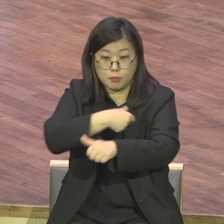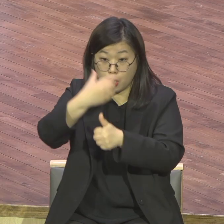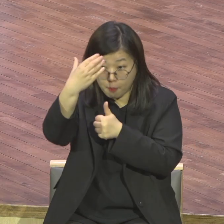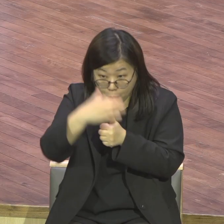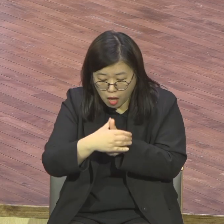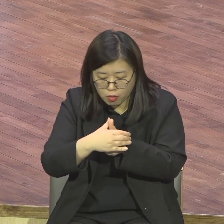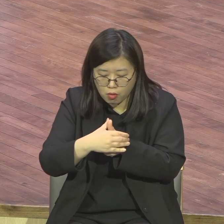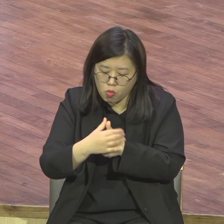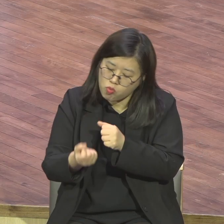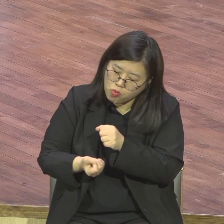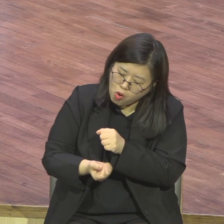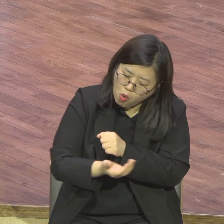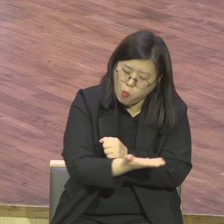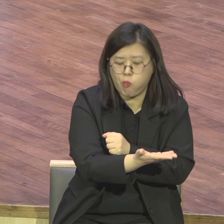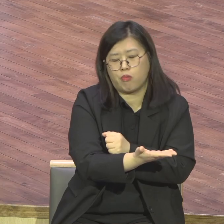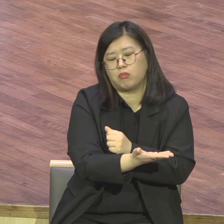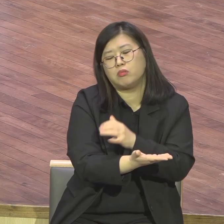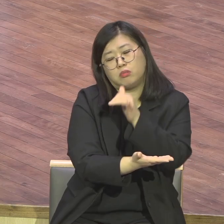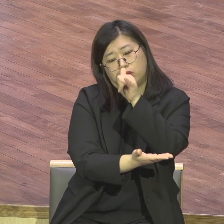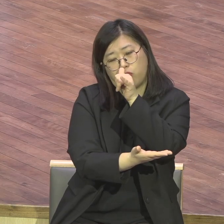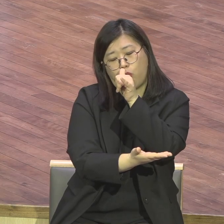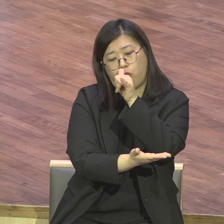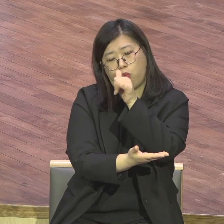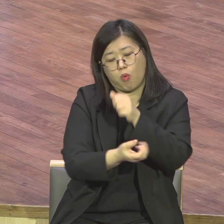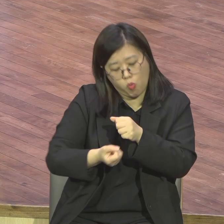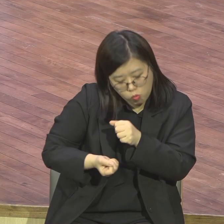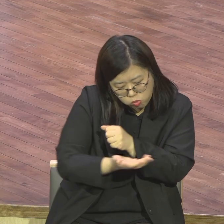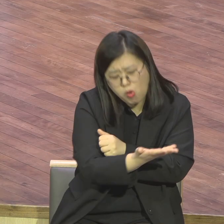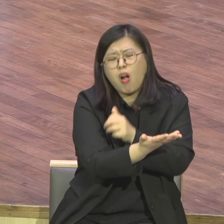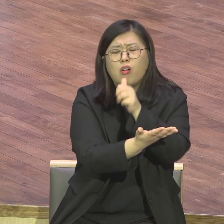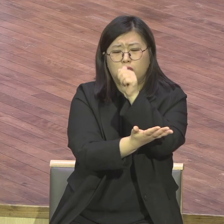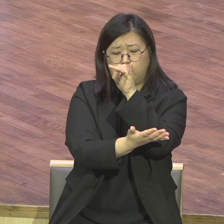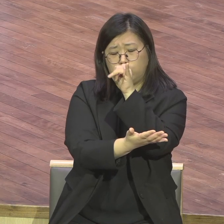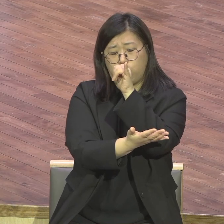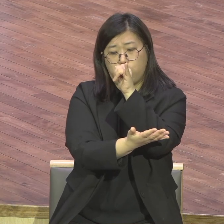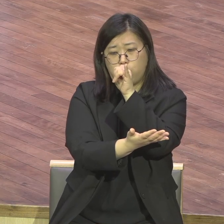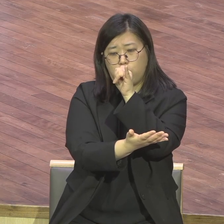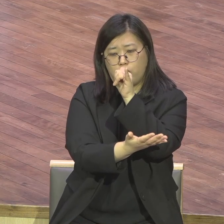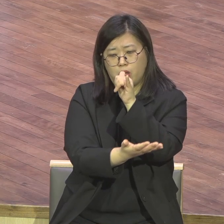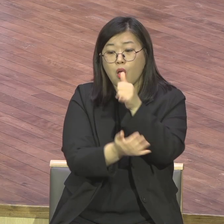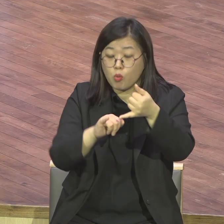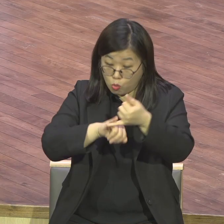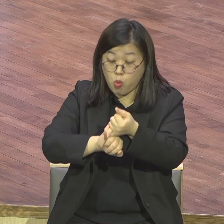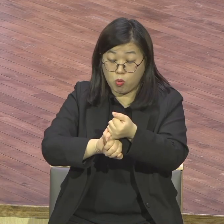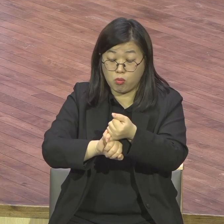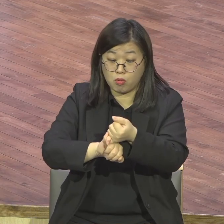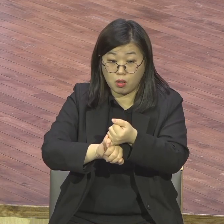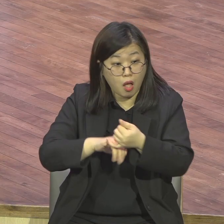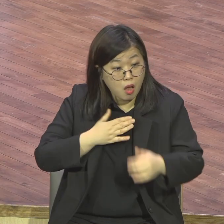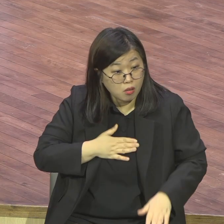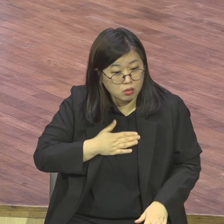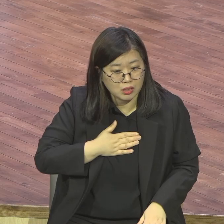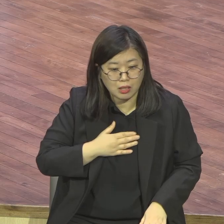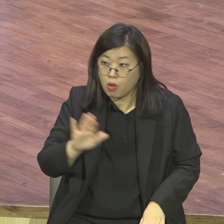목사님 나는 모르겠는데 안 하니까 모르지 아무 관심 없으니까 안 하는데